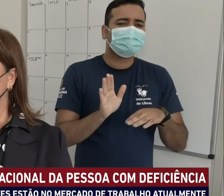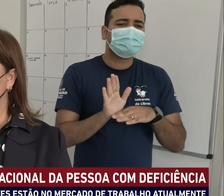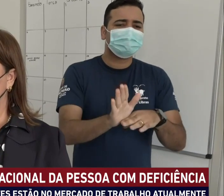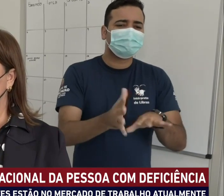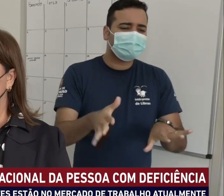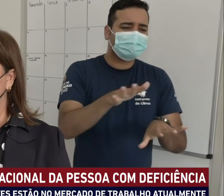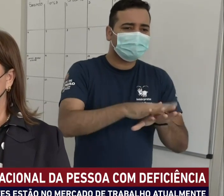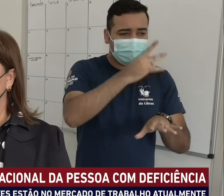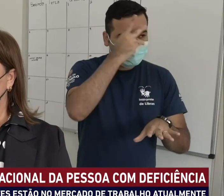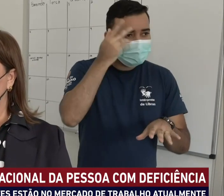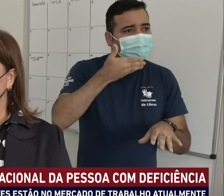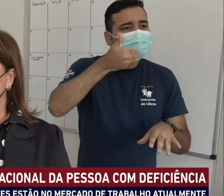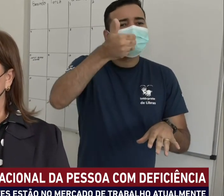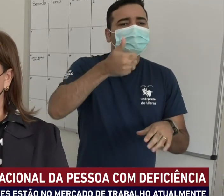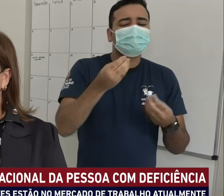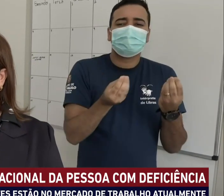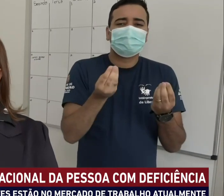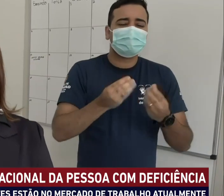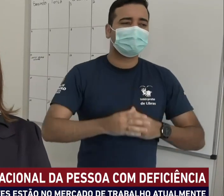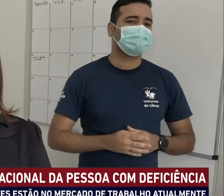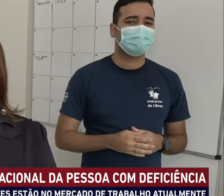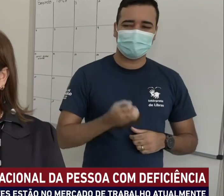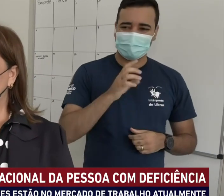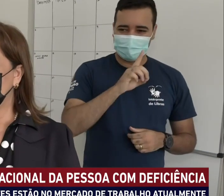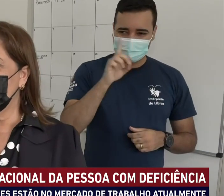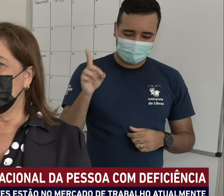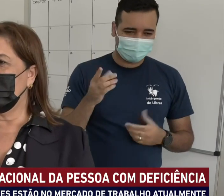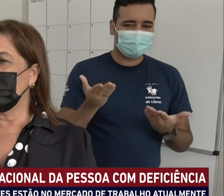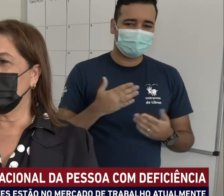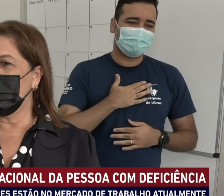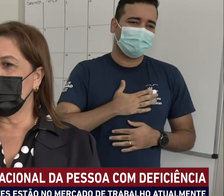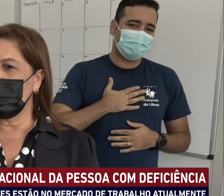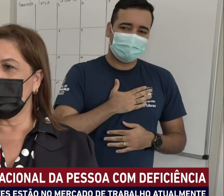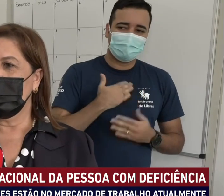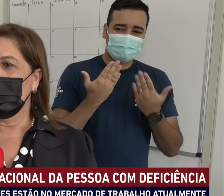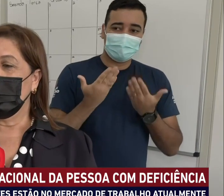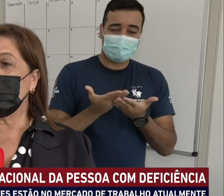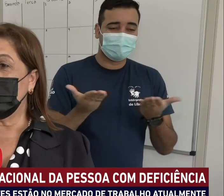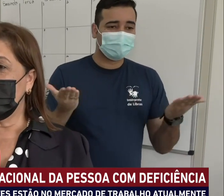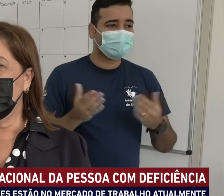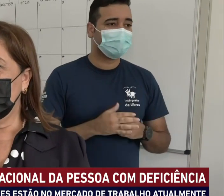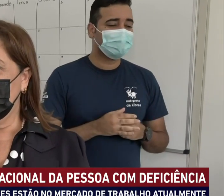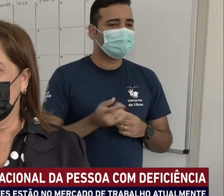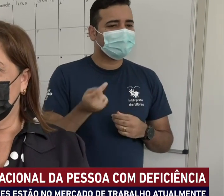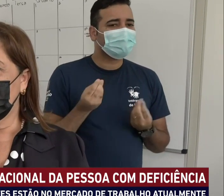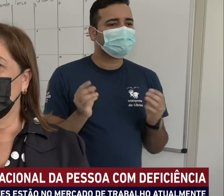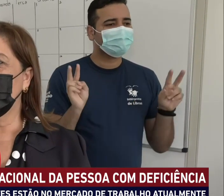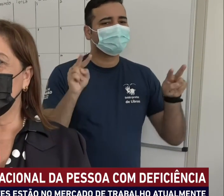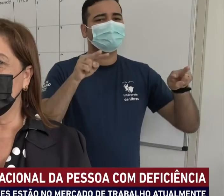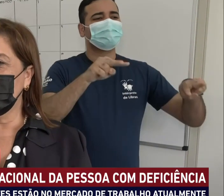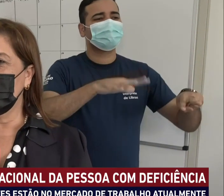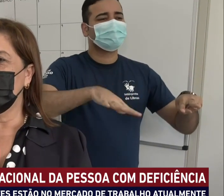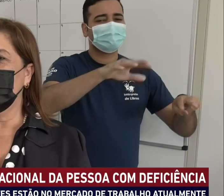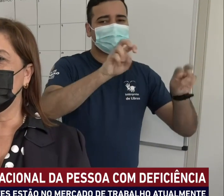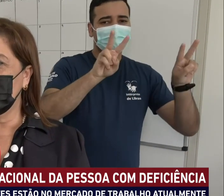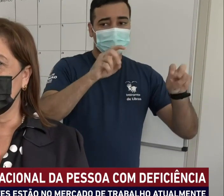pessoas na sociedade da melhor forma possível? Bom dia, Beatriz. Um prazer falar aqui com vocês para dar visibilidade à causa. Hoje é um